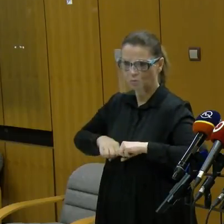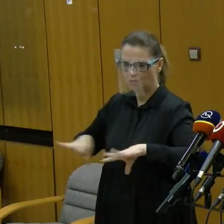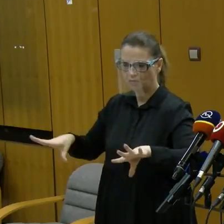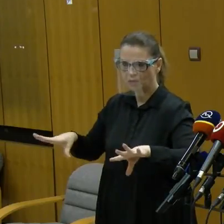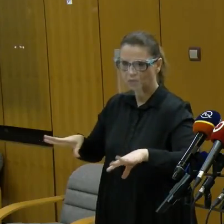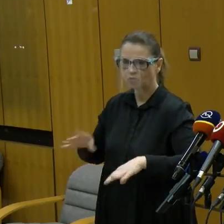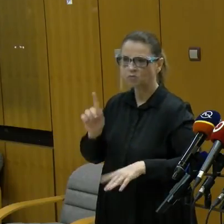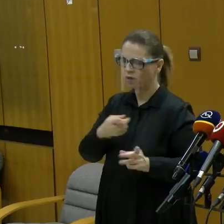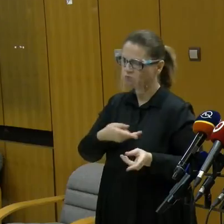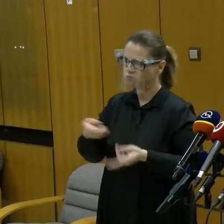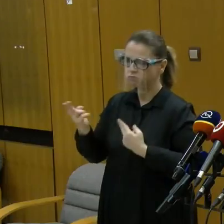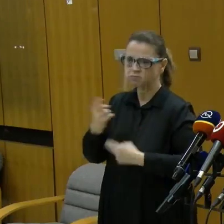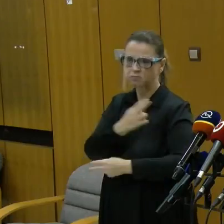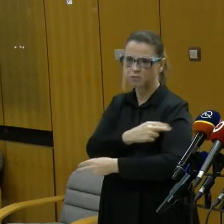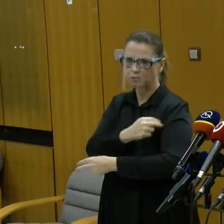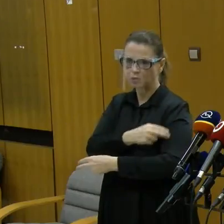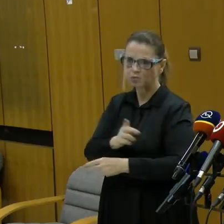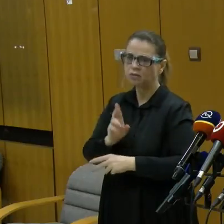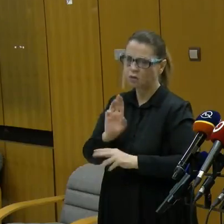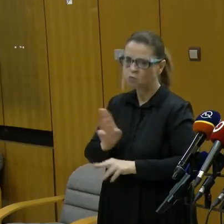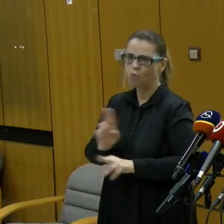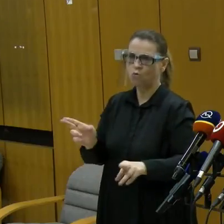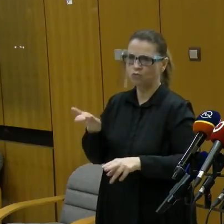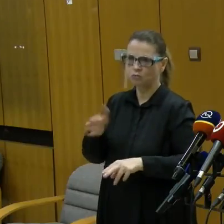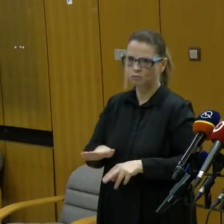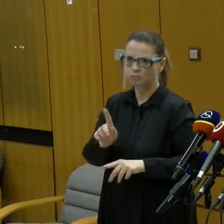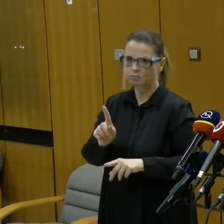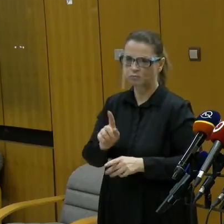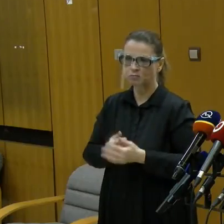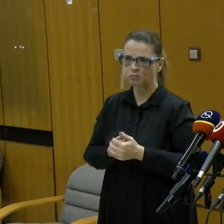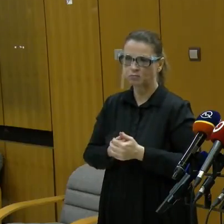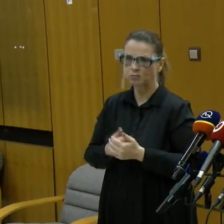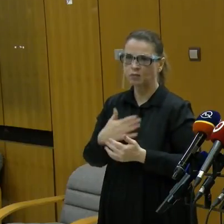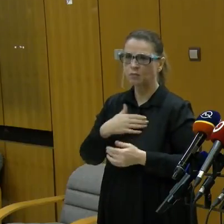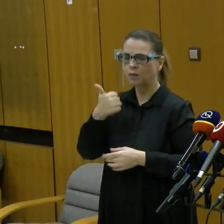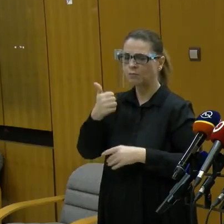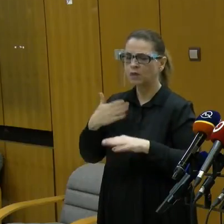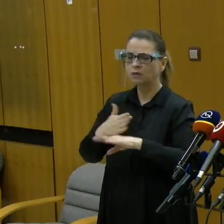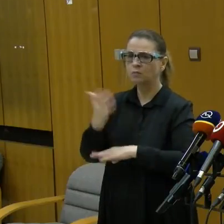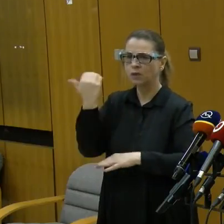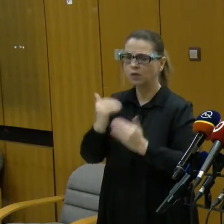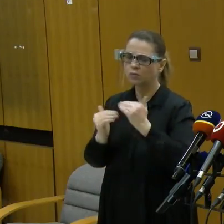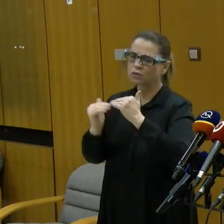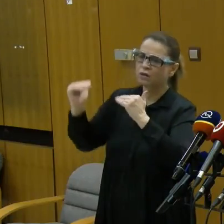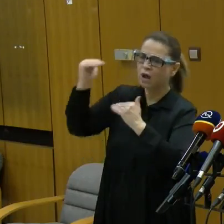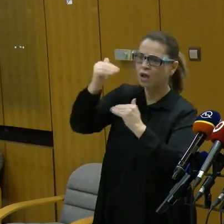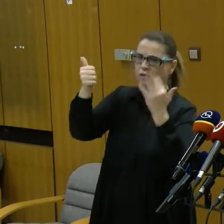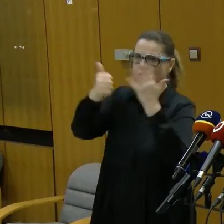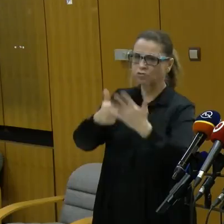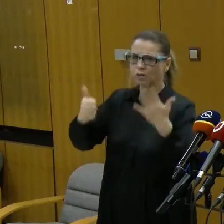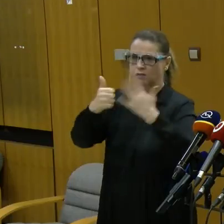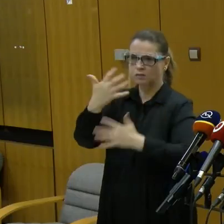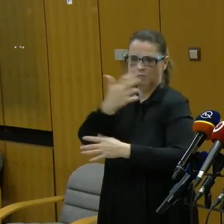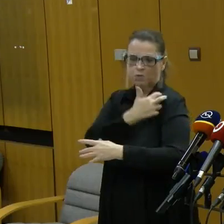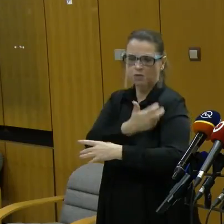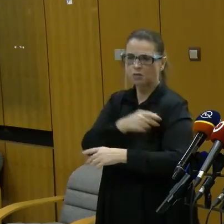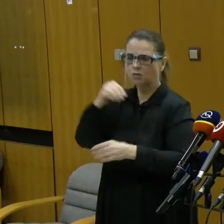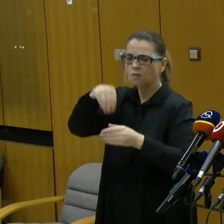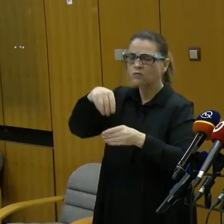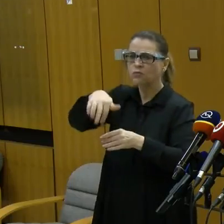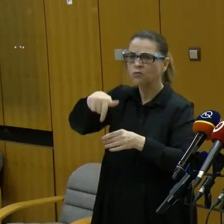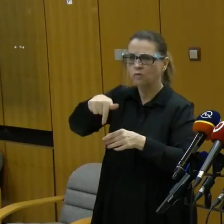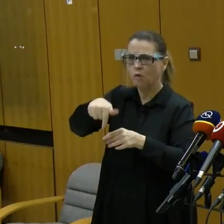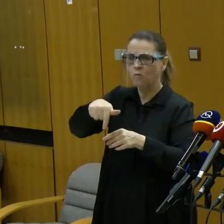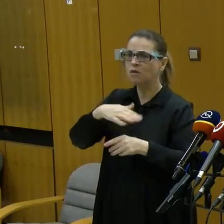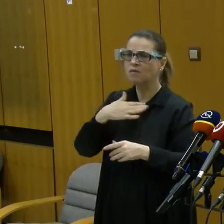skončiť v nemocnici a eventuálne zomrieť. Máme tu zhruba 1 milión ľudí na 65 rokov. Z nich je množstvo chronických chorých.